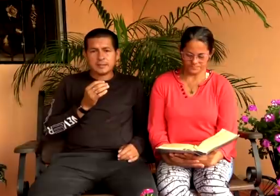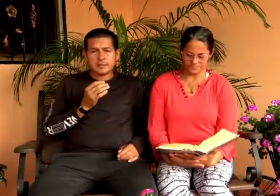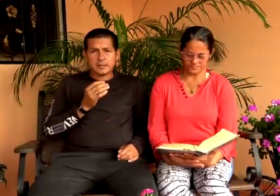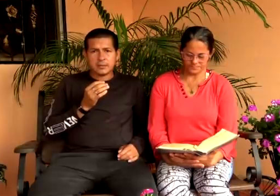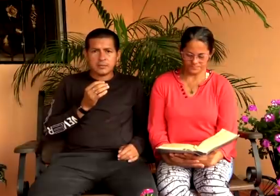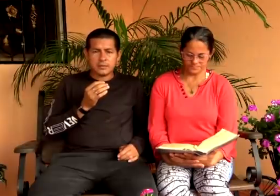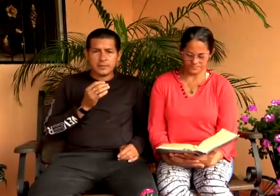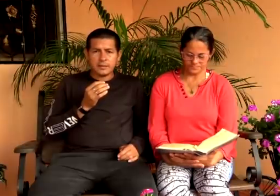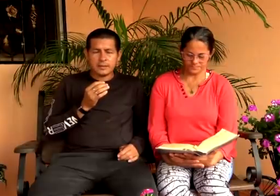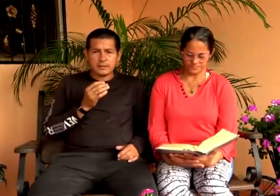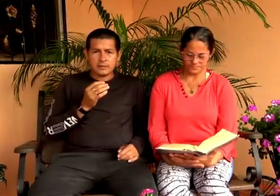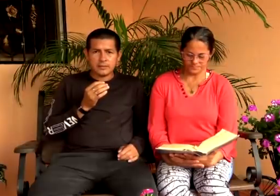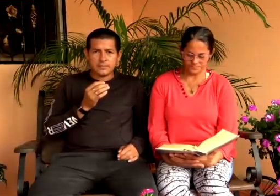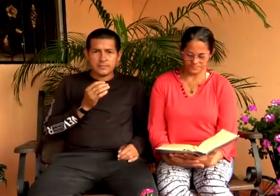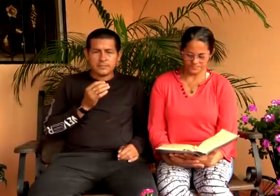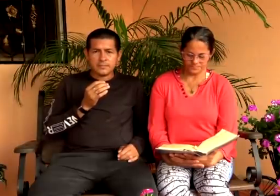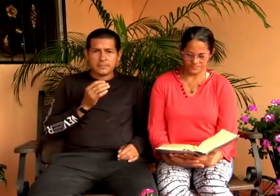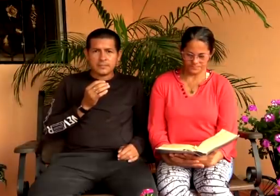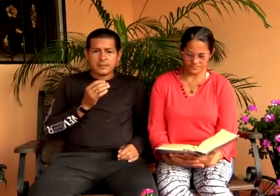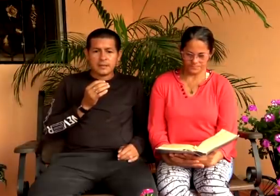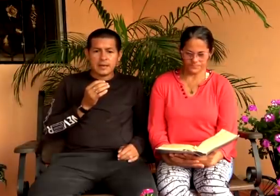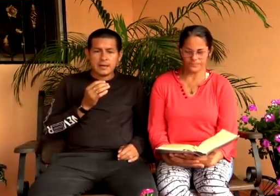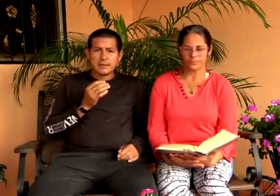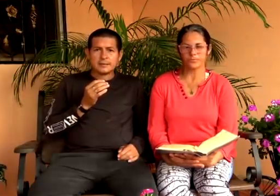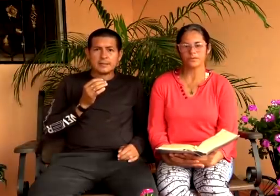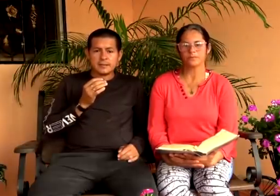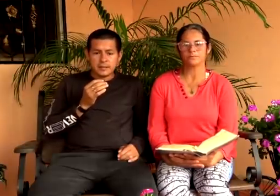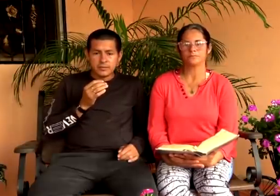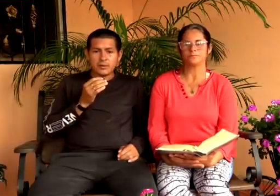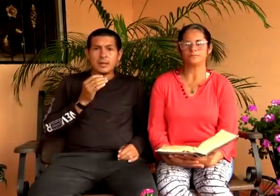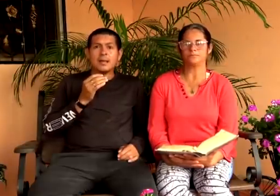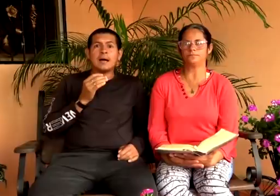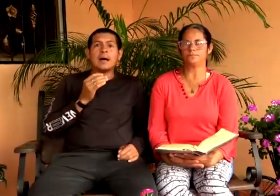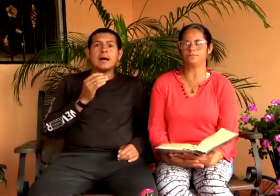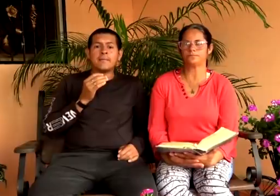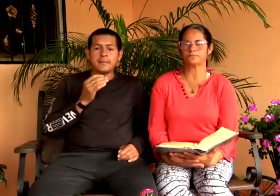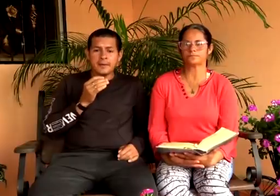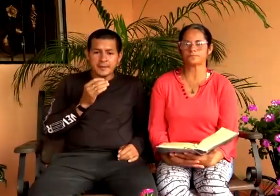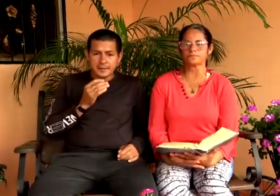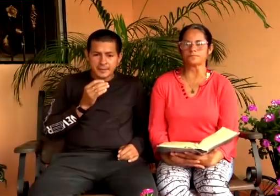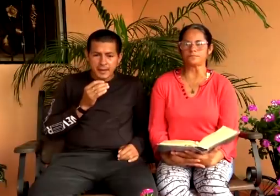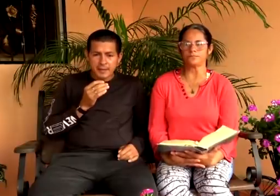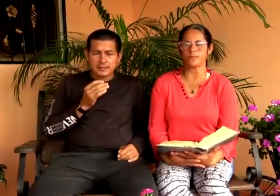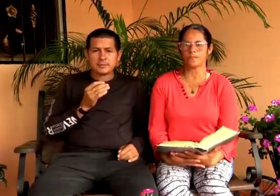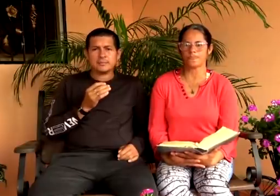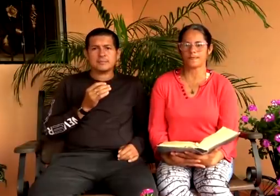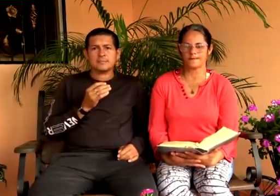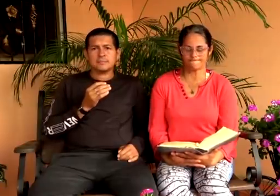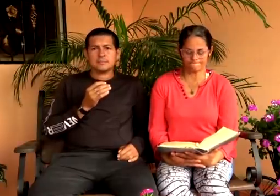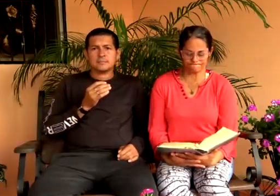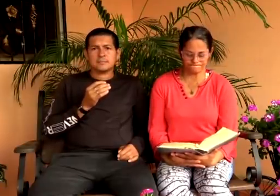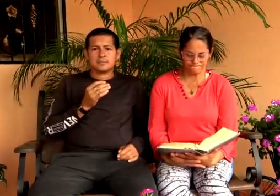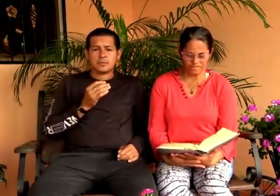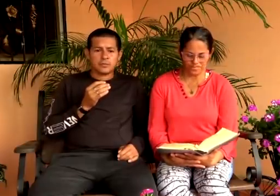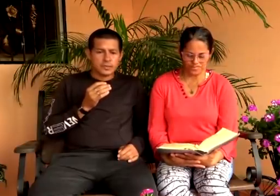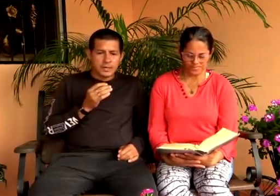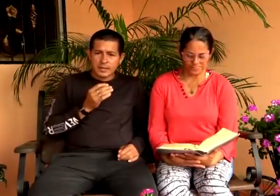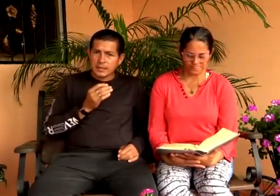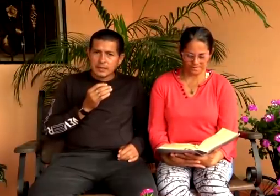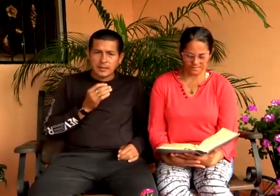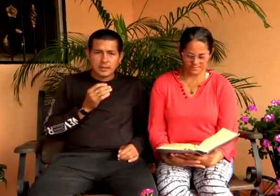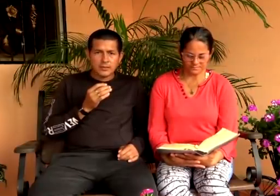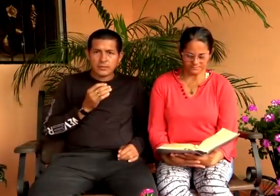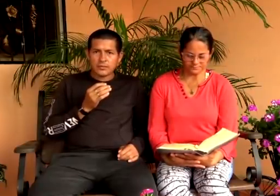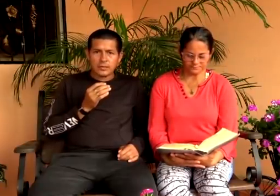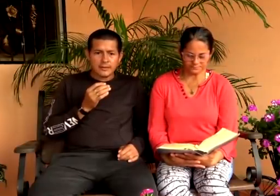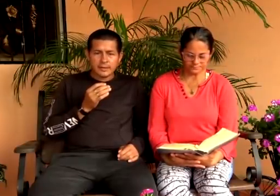¿Qué han asesinado? ¿Alguna vida? No. Han asesinado la verdad. No se